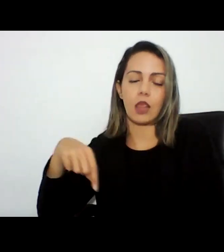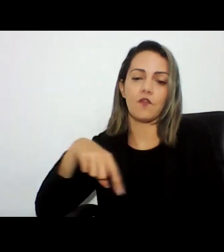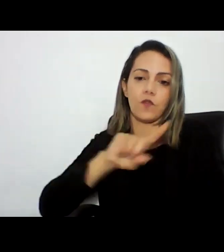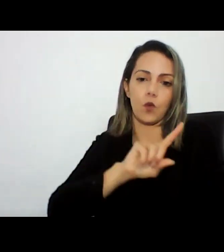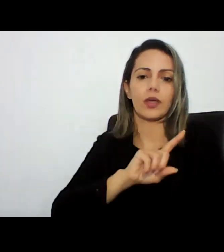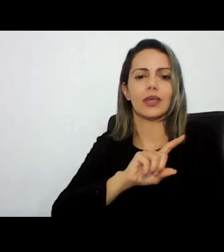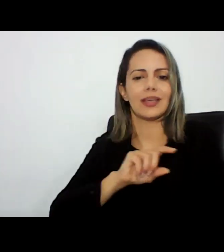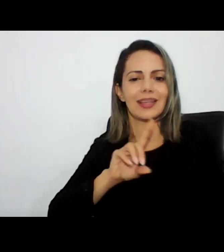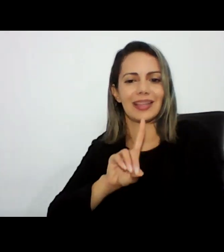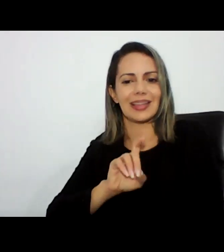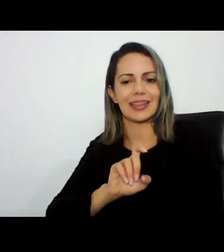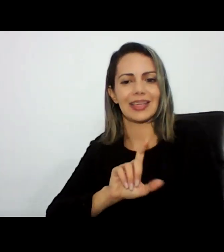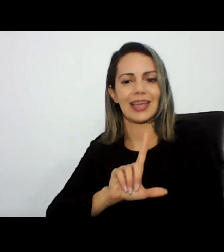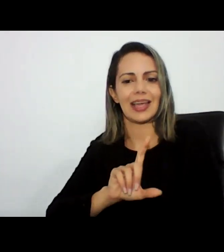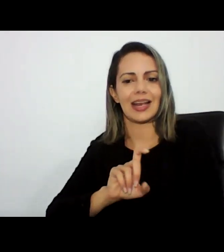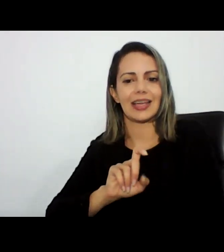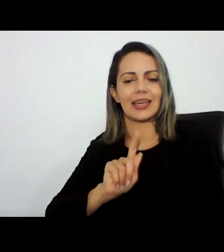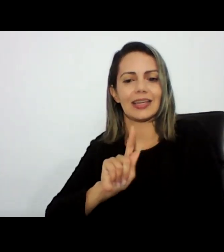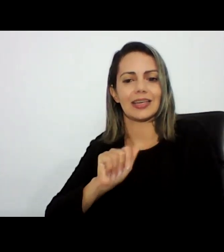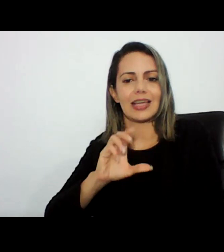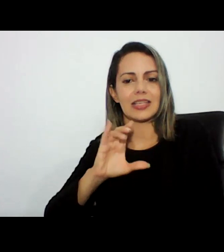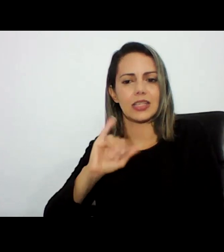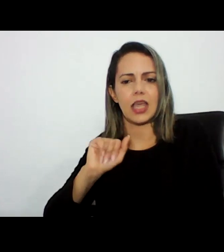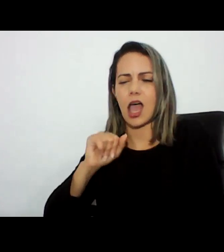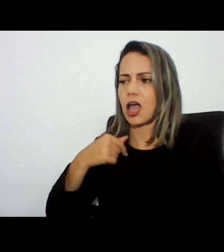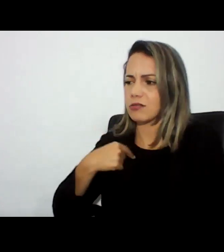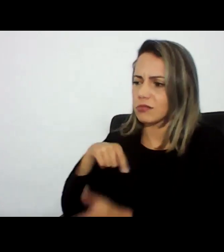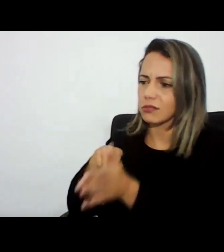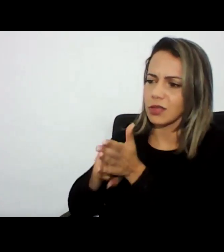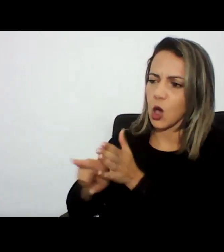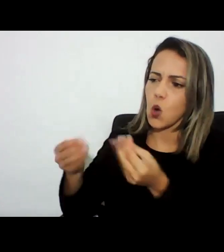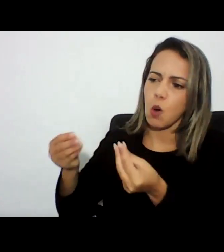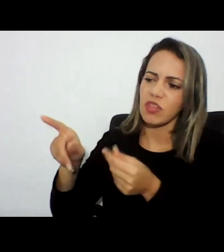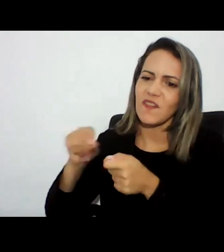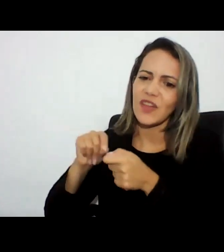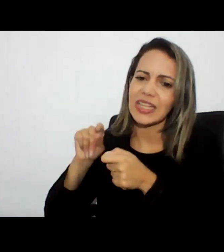questionar mas me explica como é que você fazia isso e era um negócio assim que a gente não